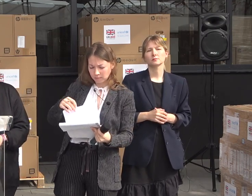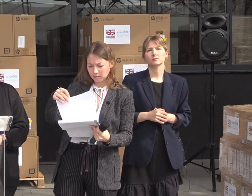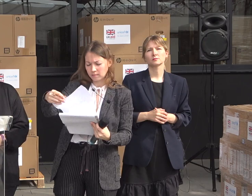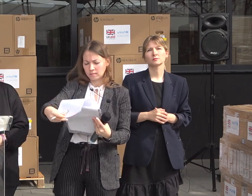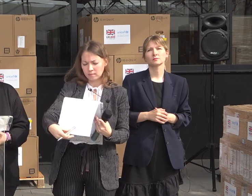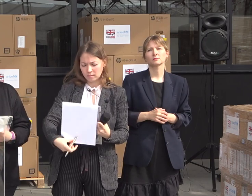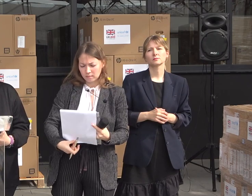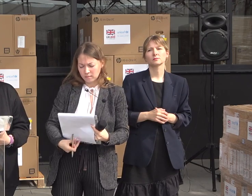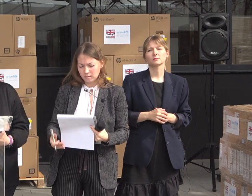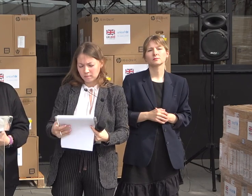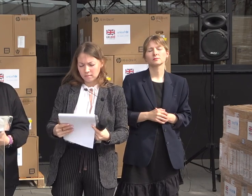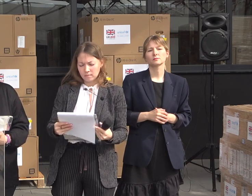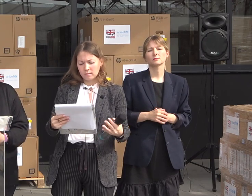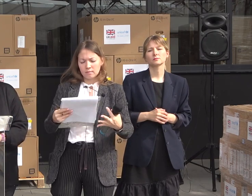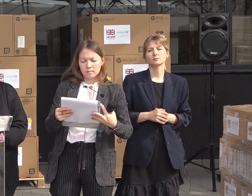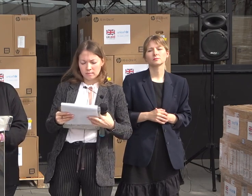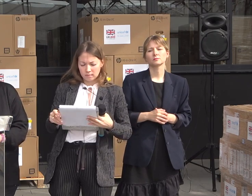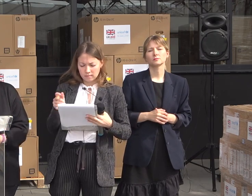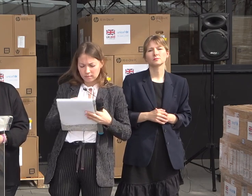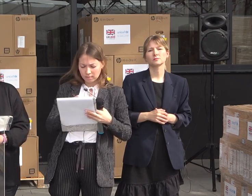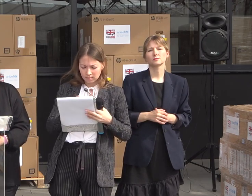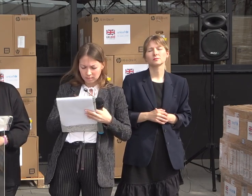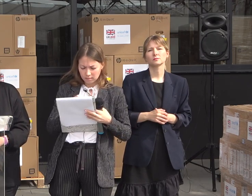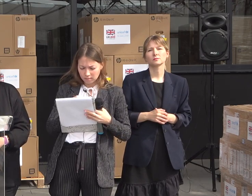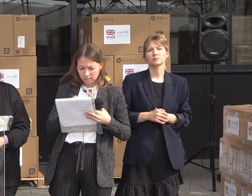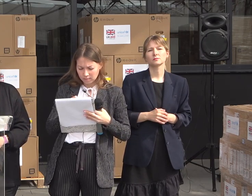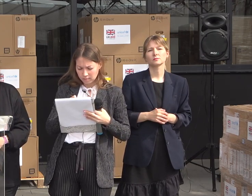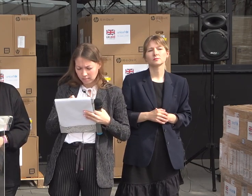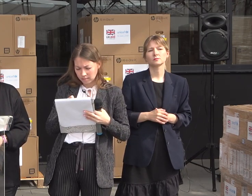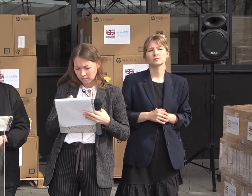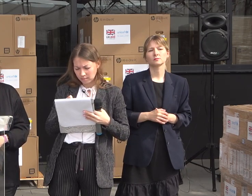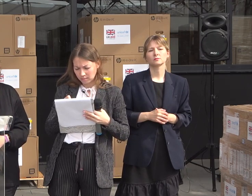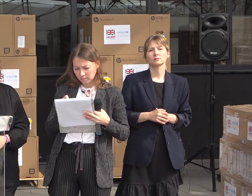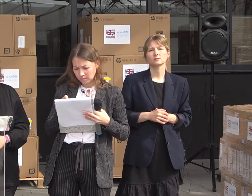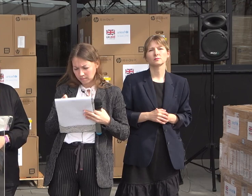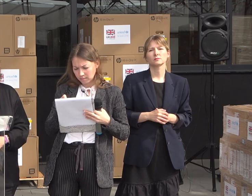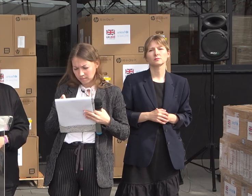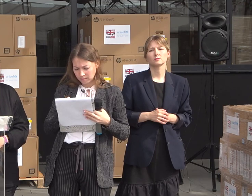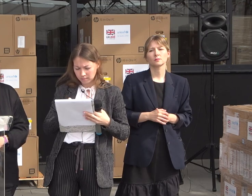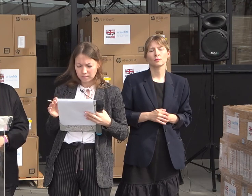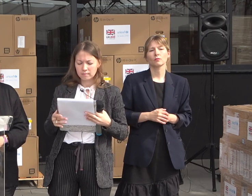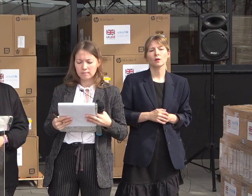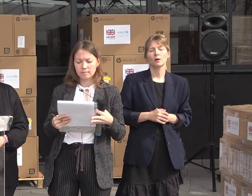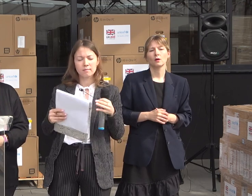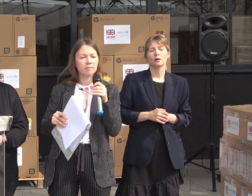underscores our shared commitment to promoting and safeguarding the rights and well-being of all children in Moldova.